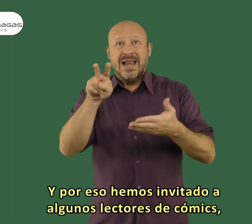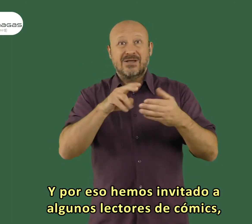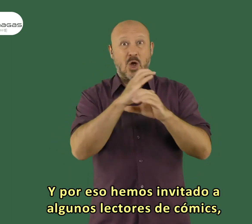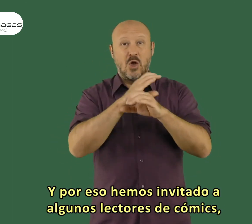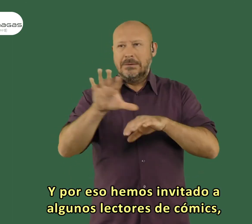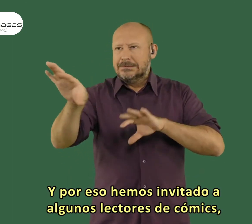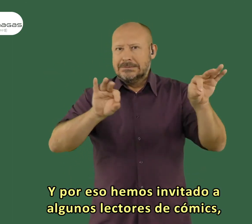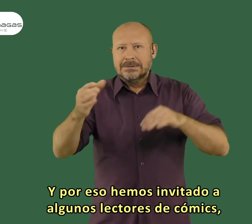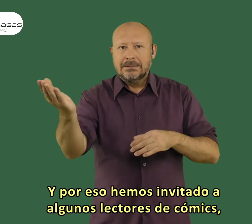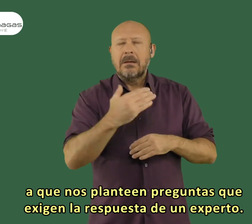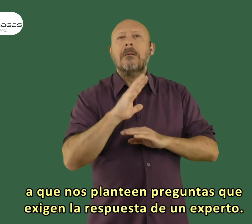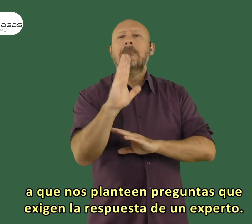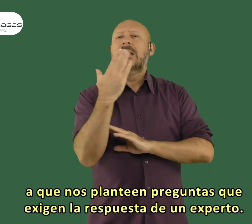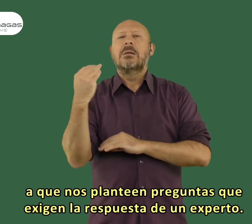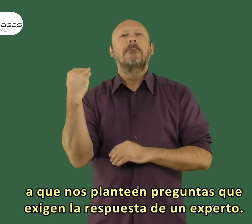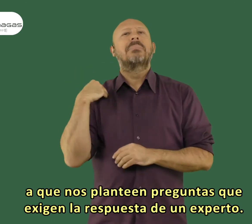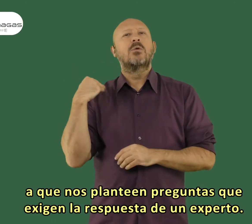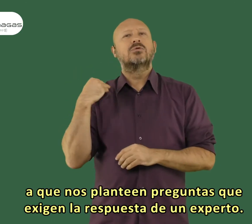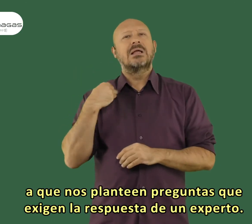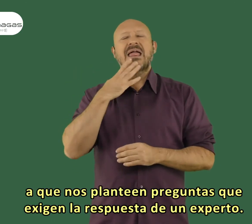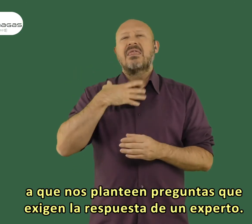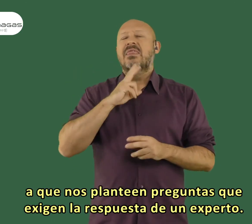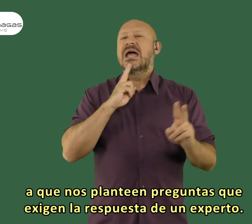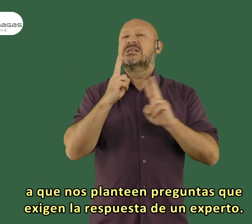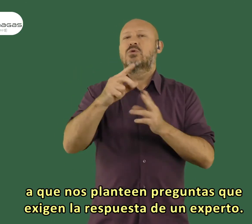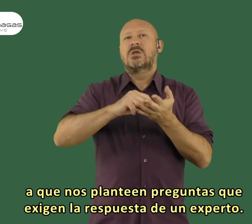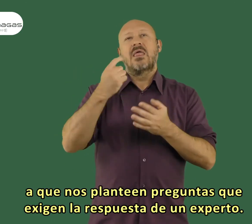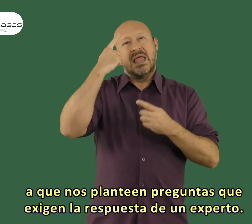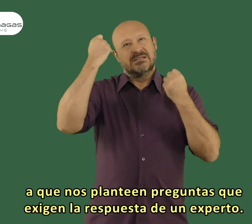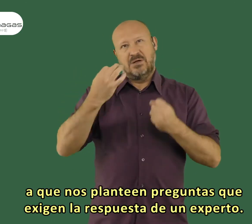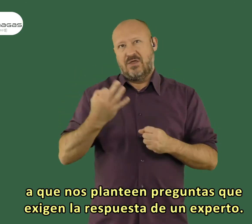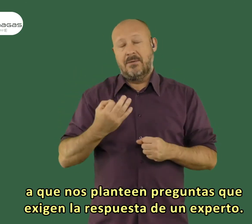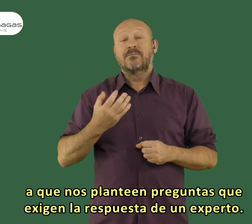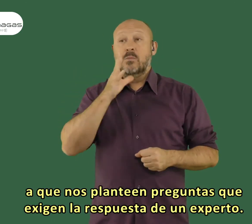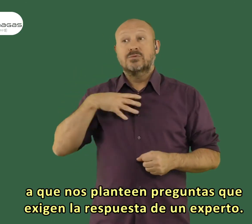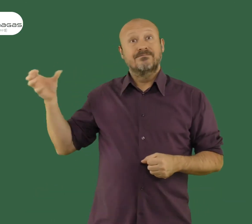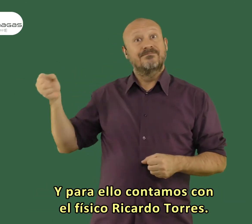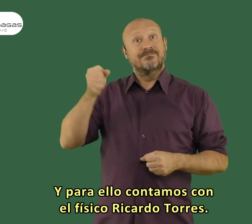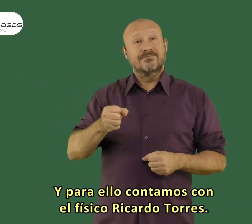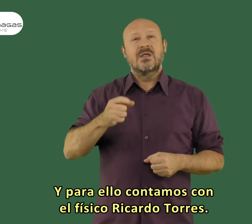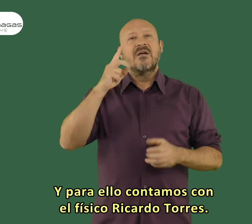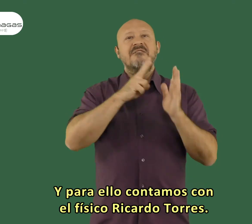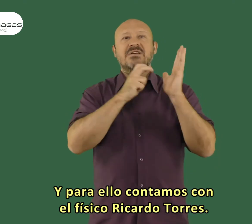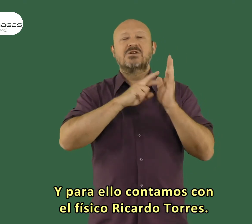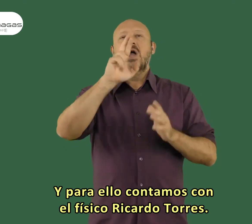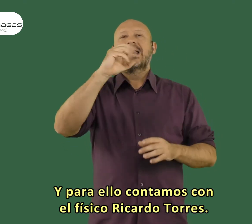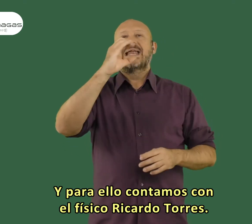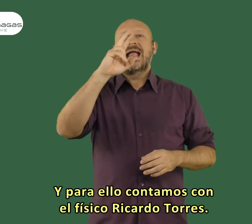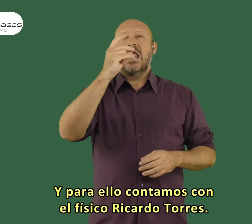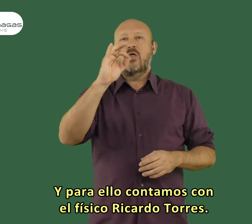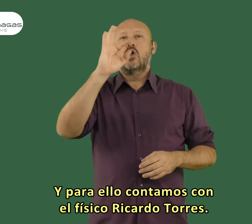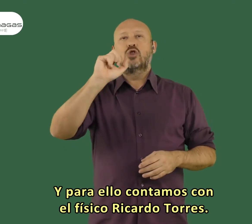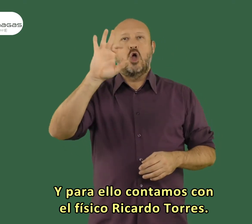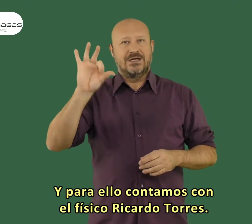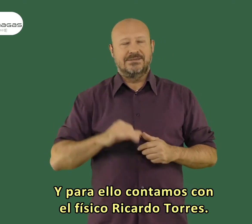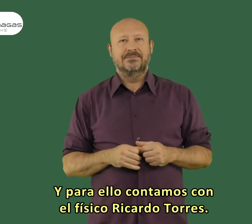hemos invitado a algunos lectores de cómics a que nos planteen preguntas que exigen la respuesta de un experto. Y para ello contamos con el